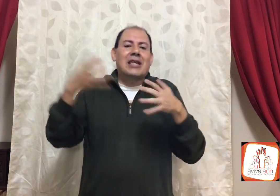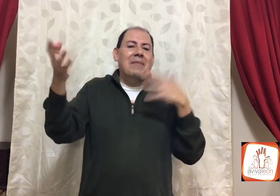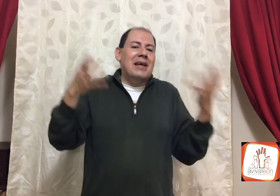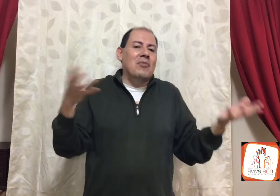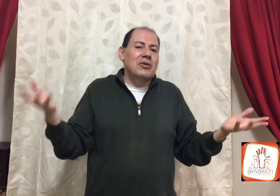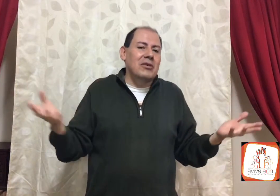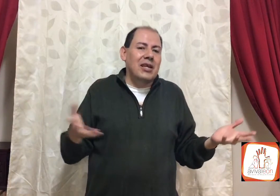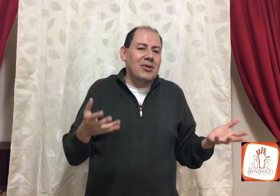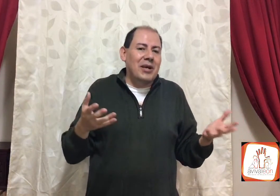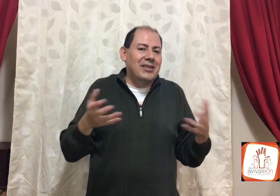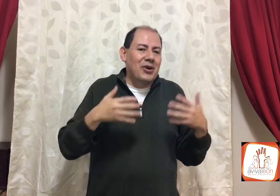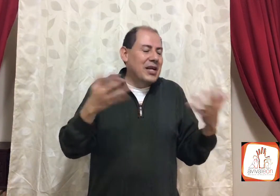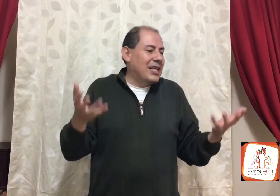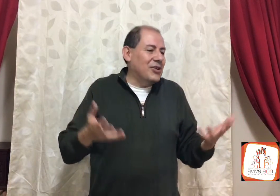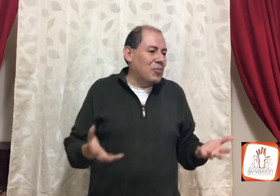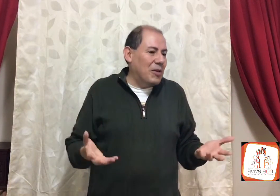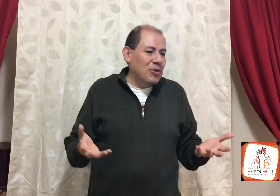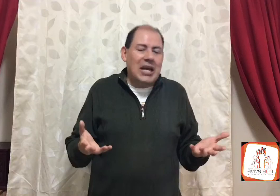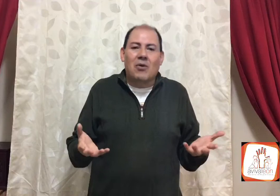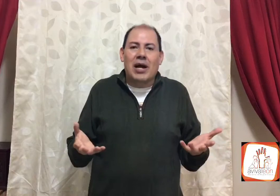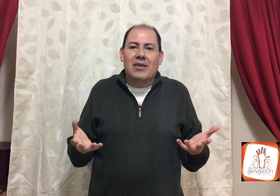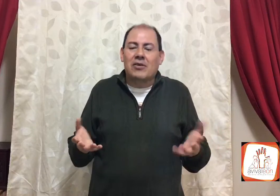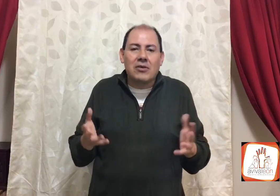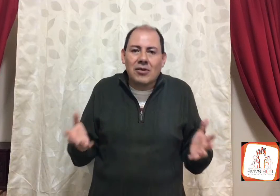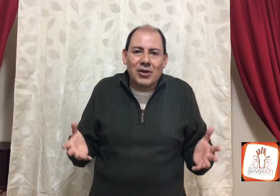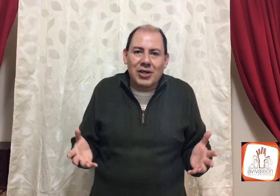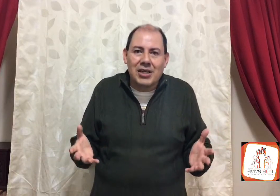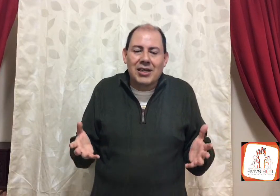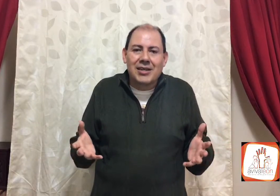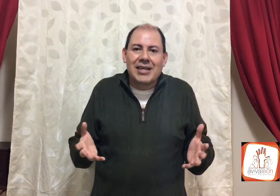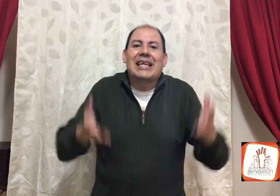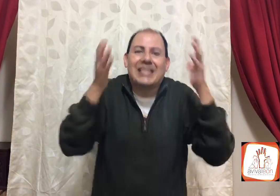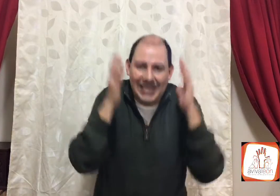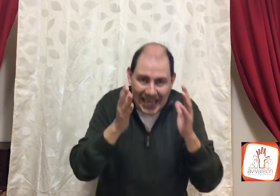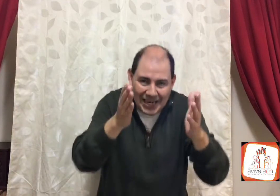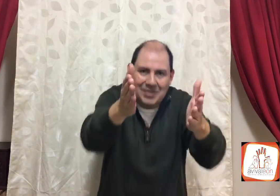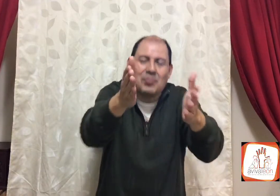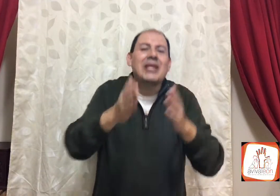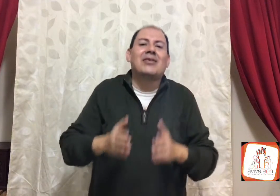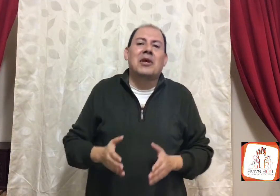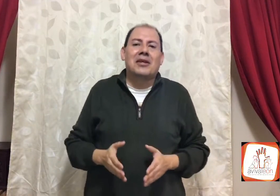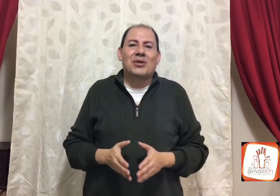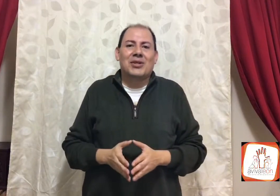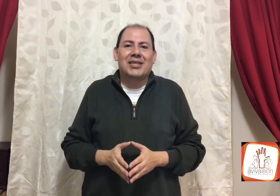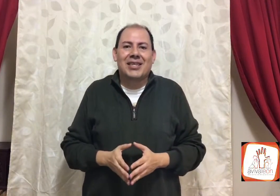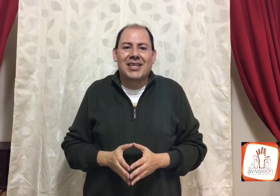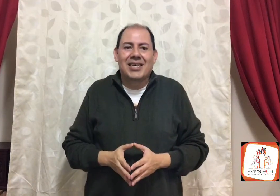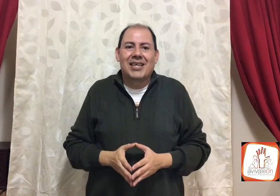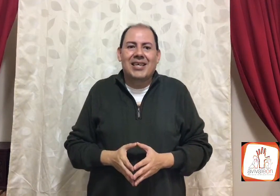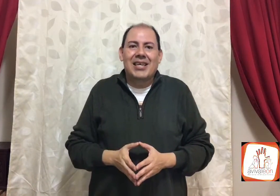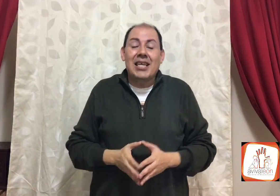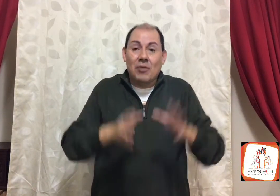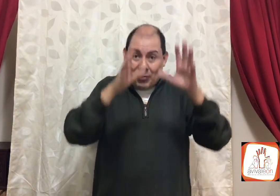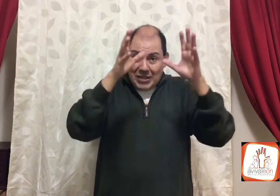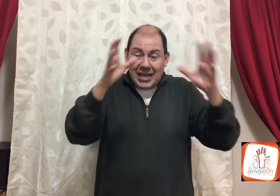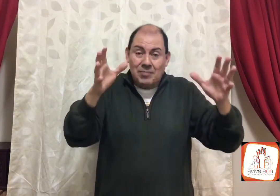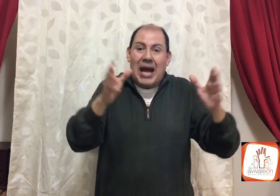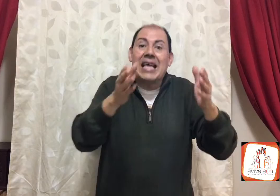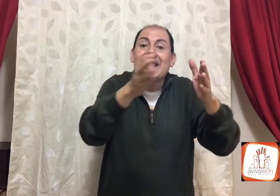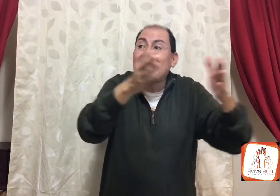hablemos, o decía Roberto, y nos ponemos de acuerdo, no, no, no, es el espíritu de Dios, y cuando es el, ahí te